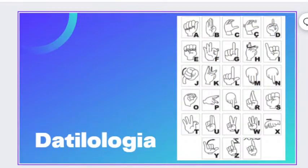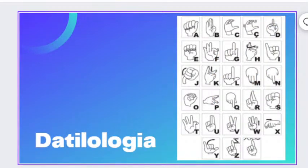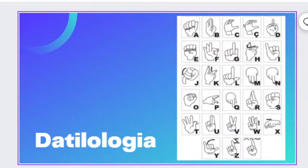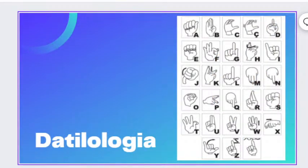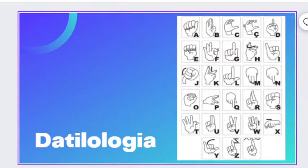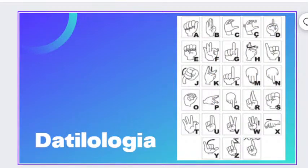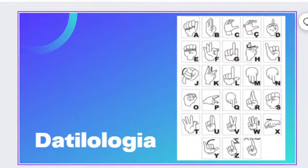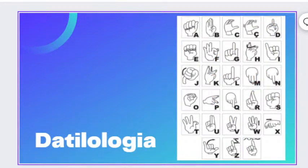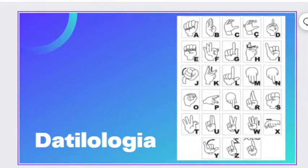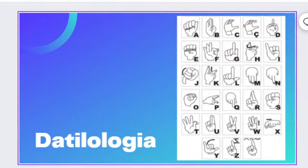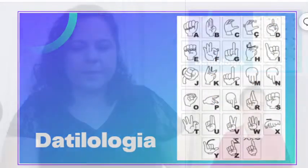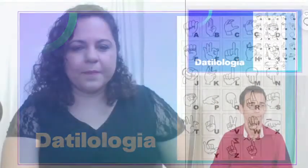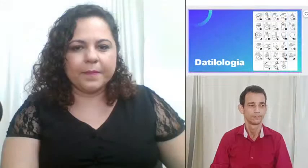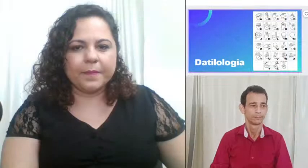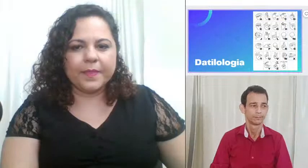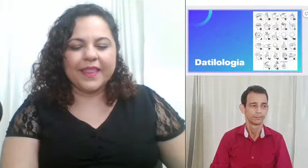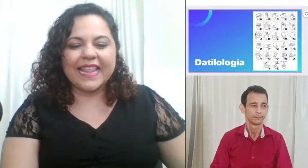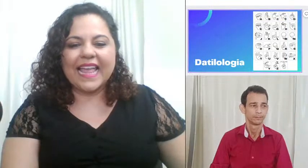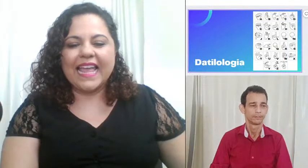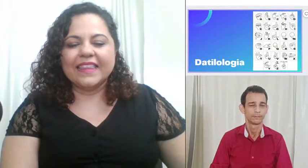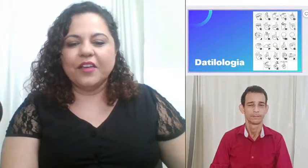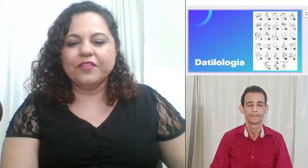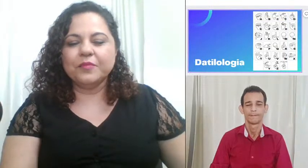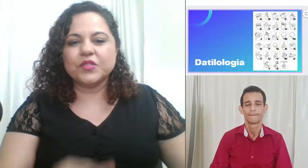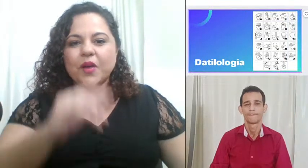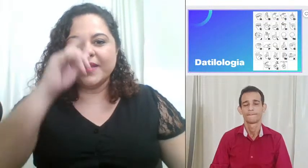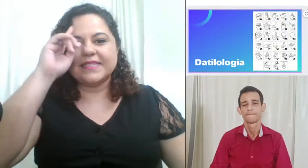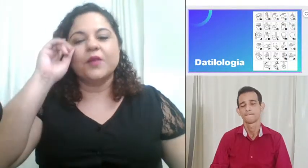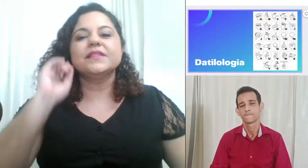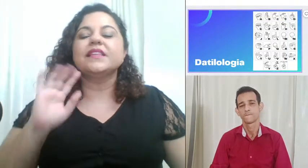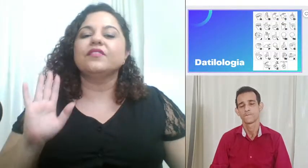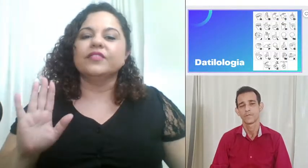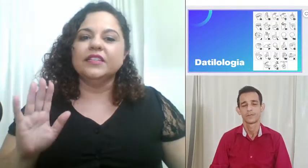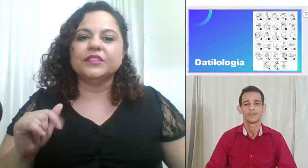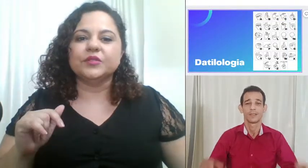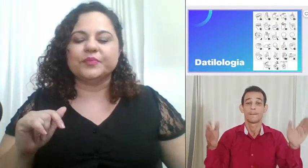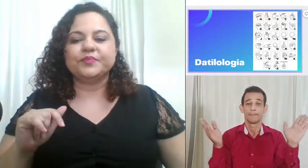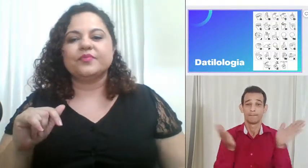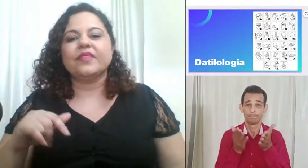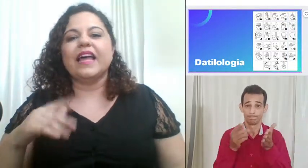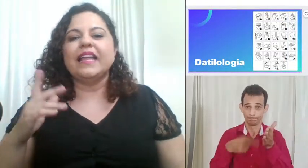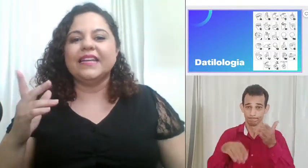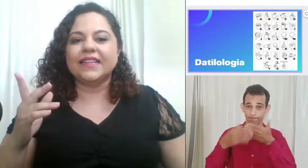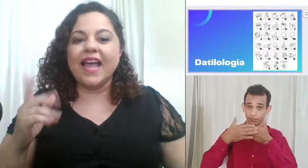bem então vamos começar observando a letra